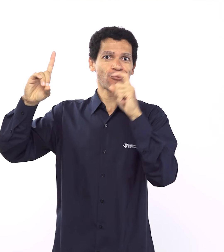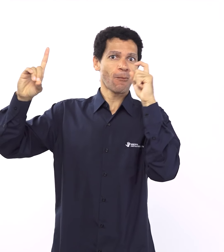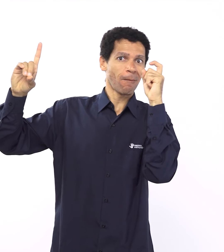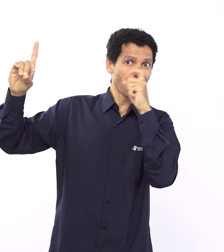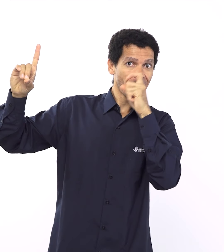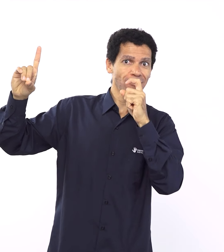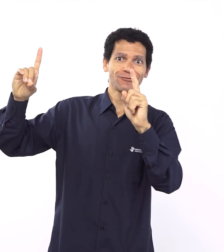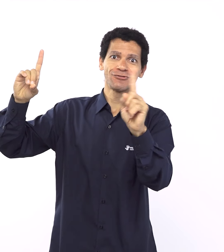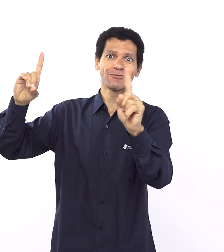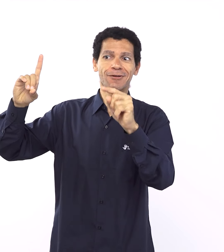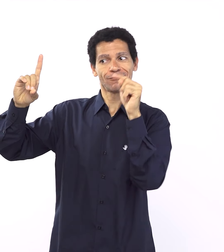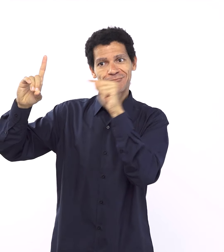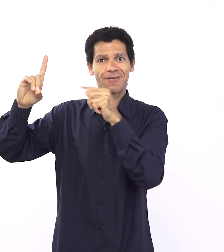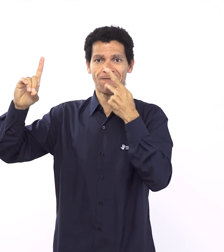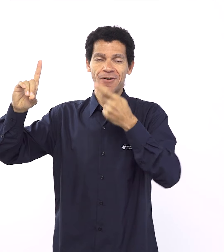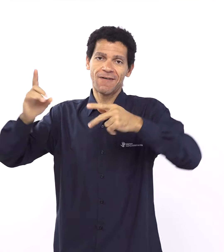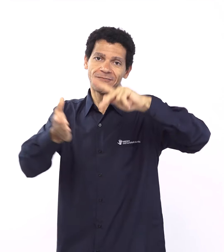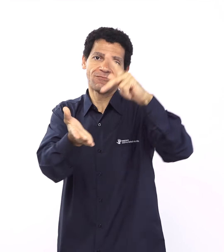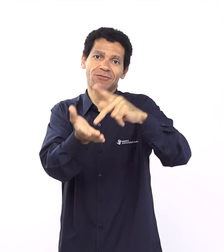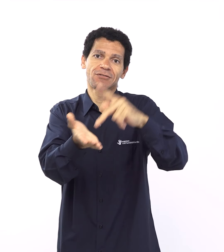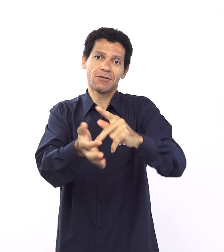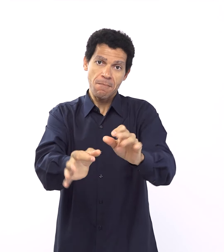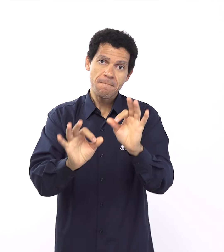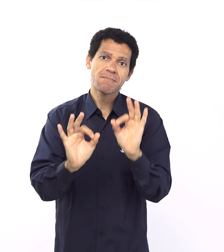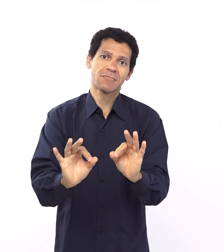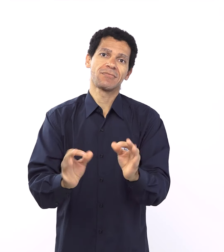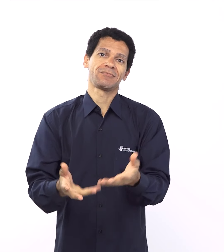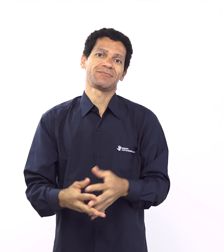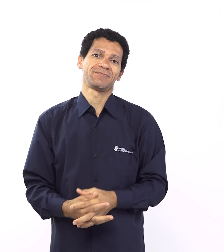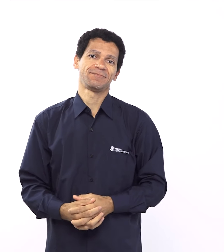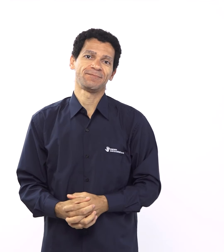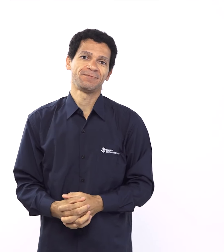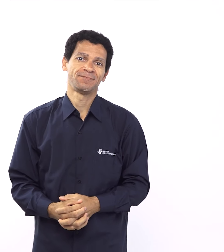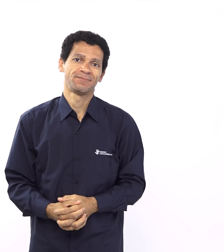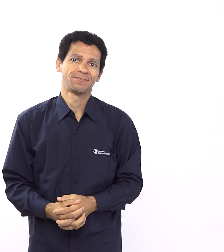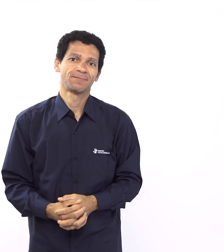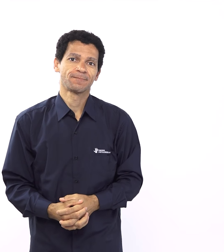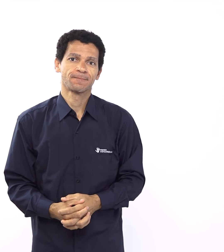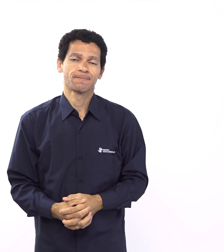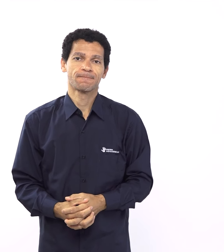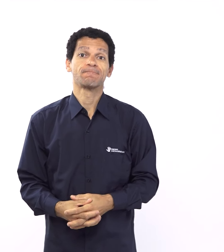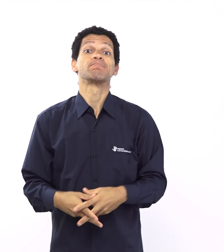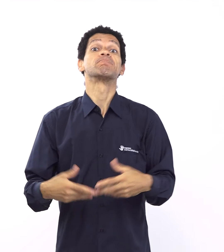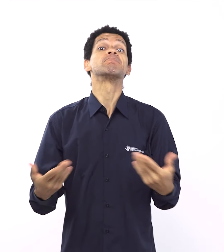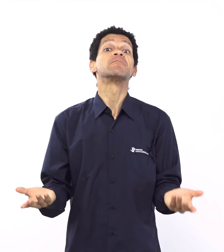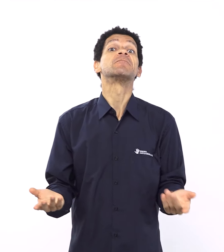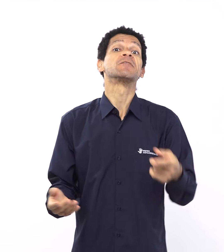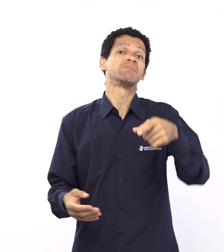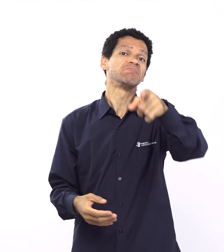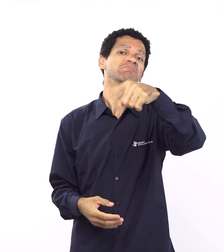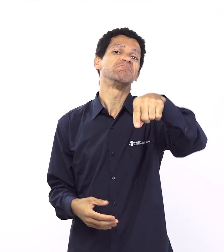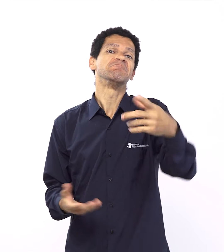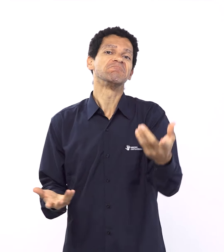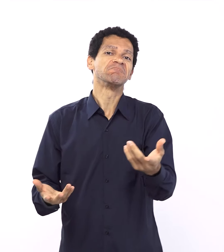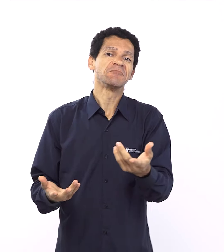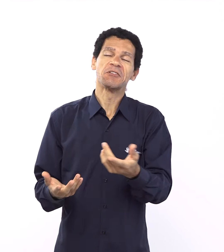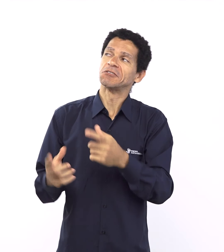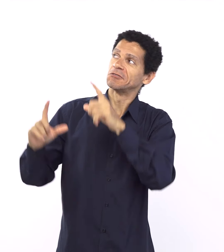E aí, eu tô achando o Andrei muito quietinho, viu, não sei o que que tá acontecendo. O que eu gosto da, bom, agora provocou, eu vou falar, né,